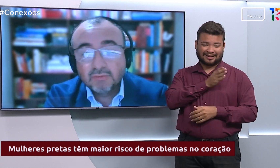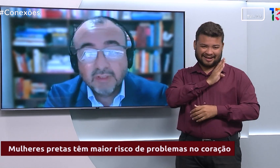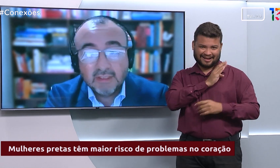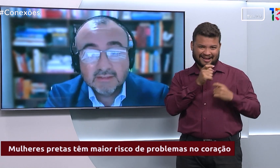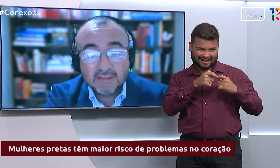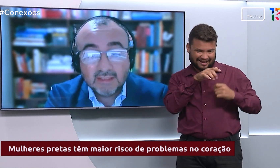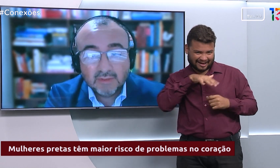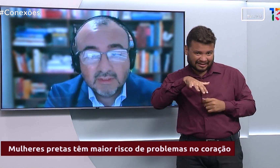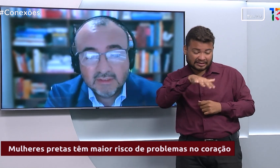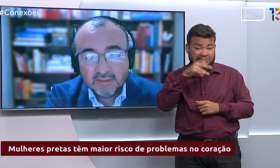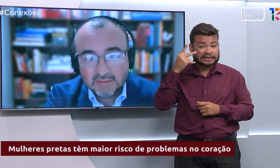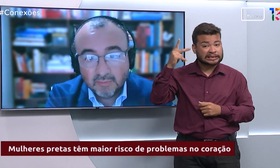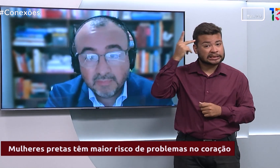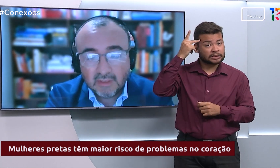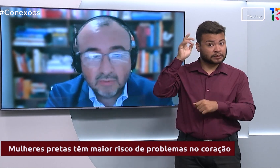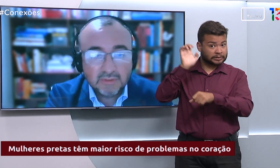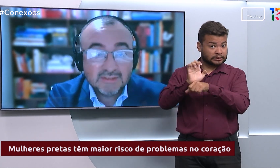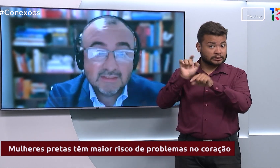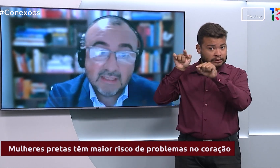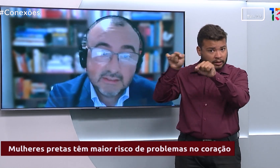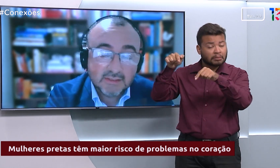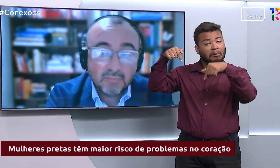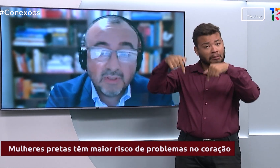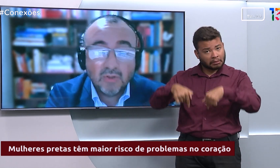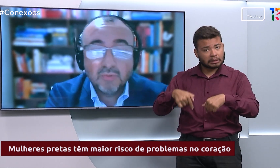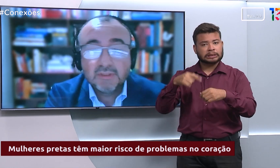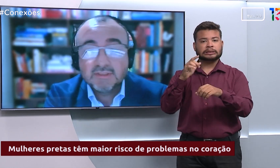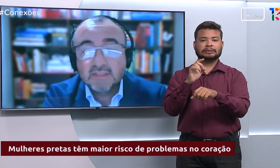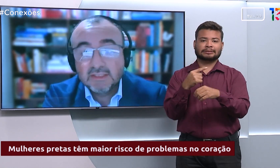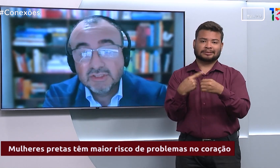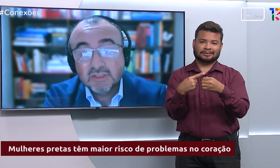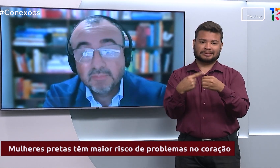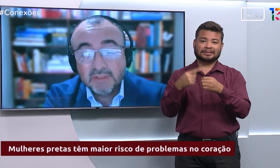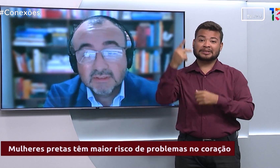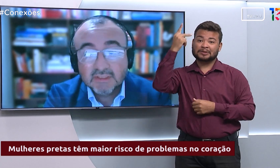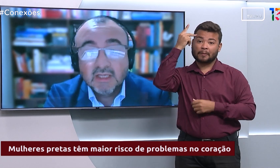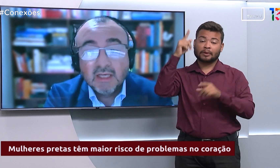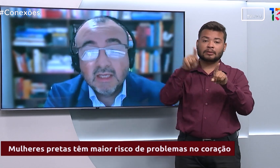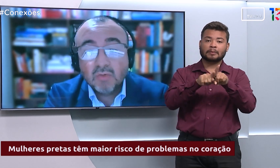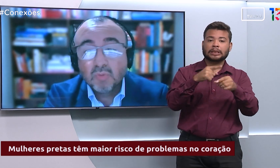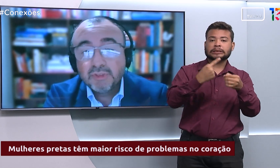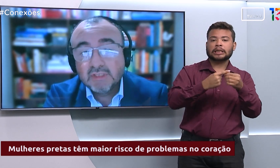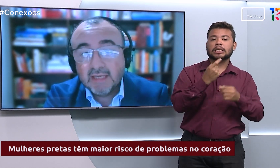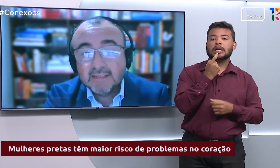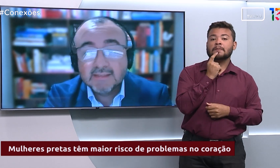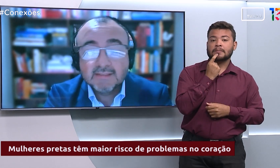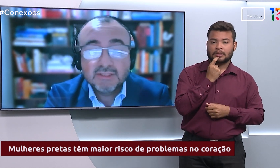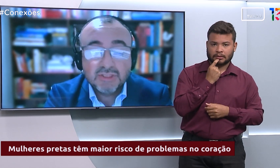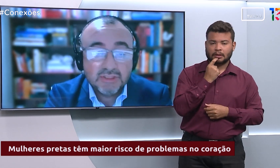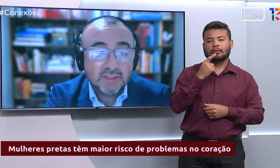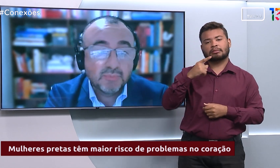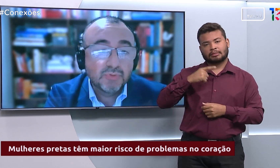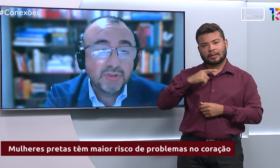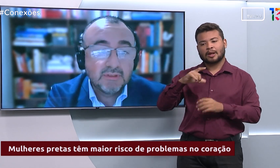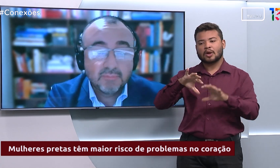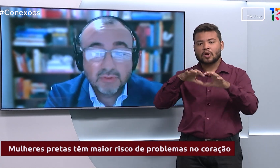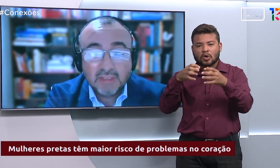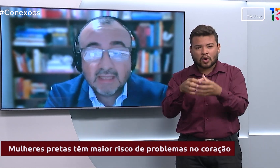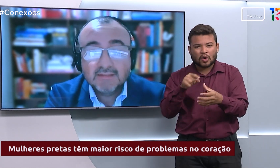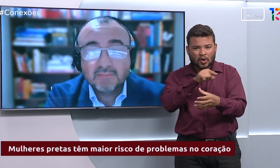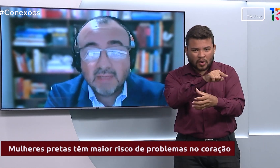portanto, foi realizado aqui em São Paulo, na cidade de São Paulo e na cidade de Campinas, em comunidades assistidas por